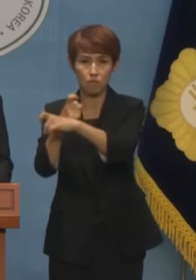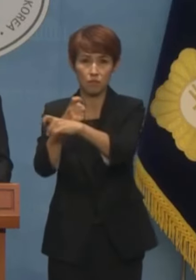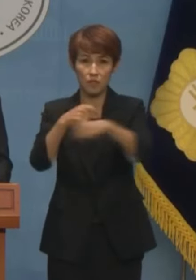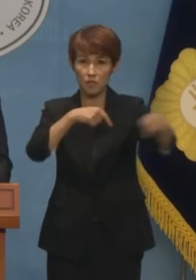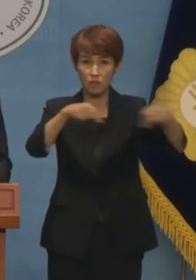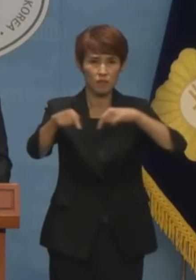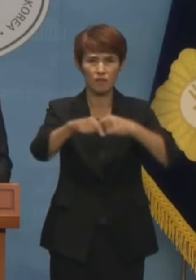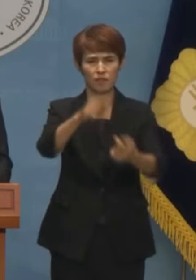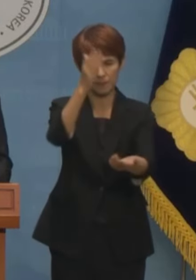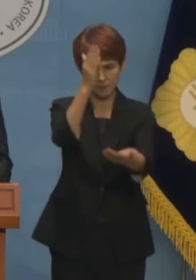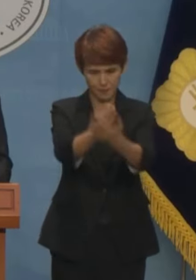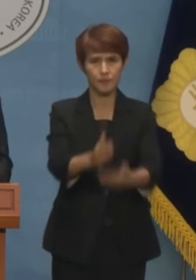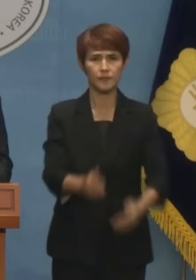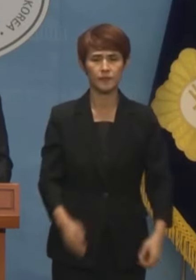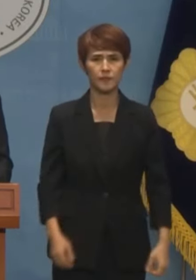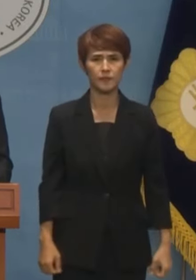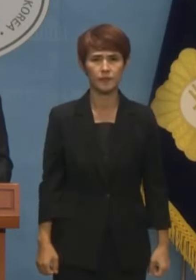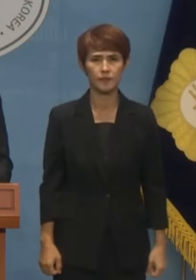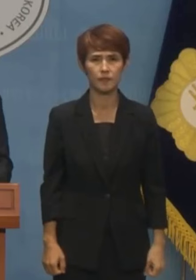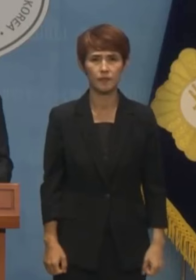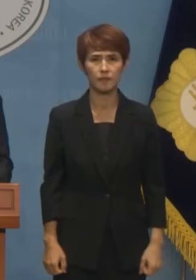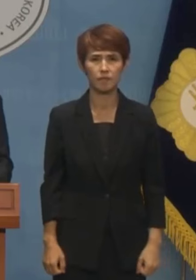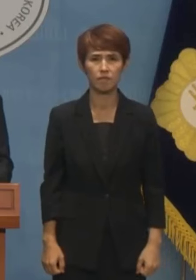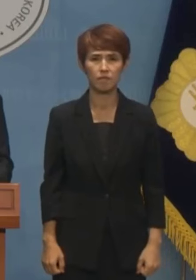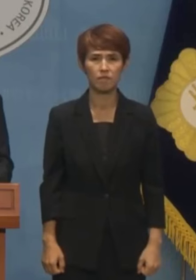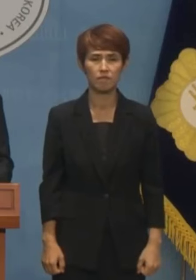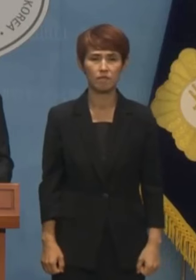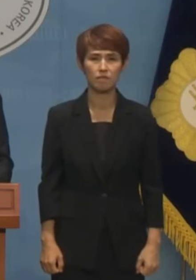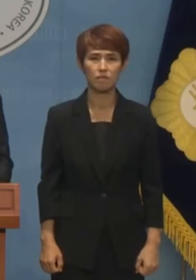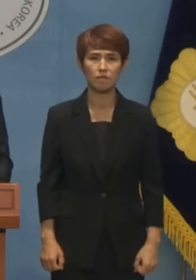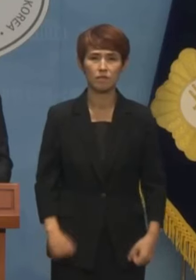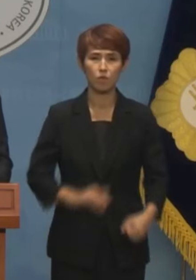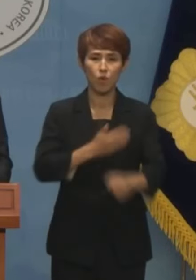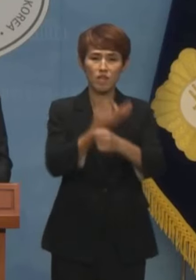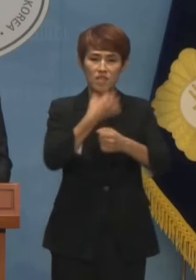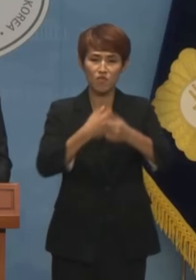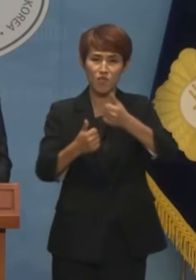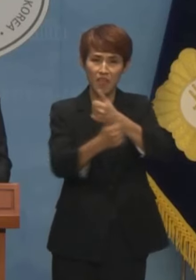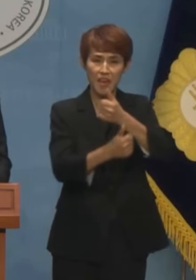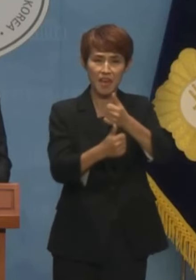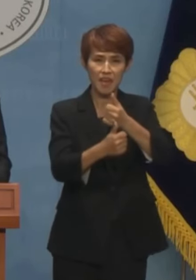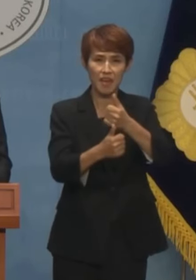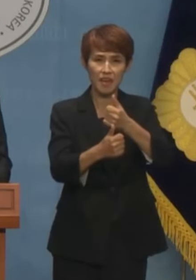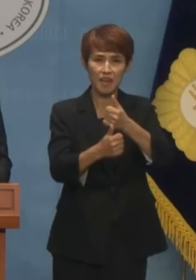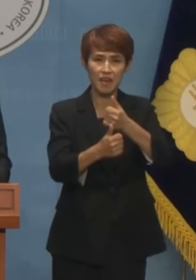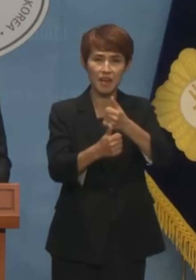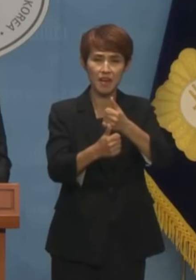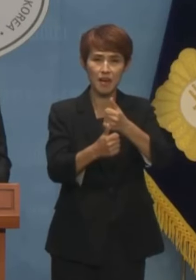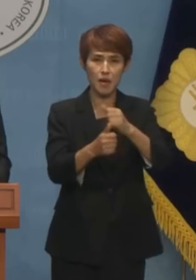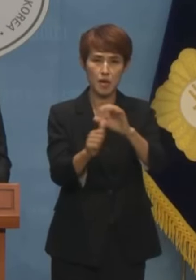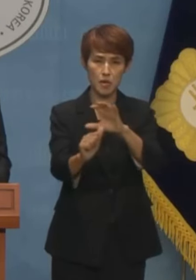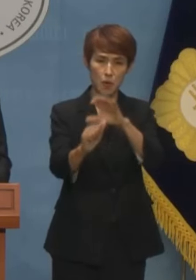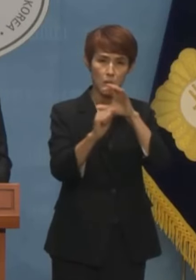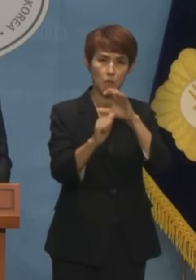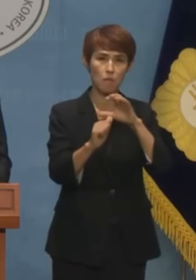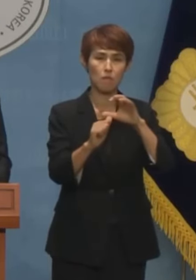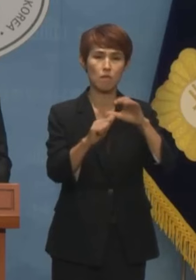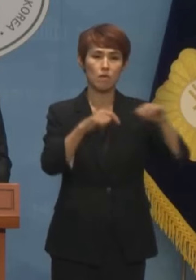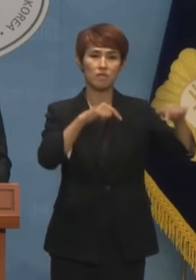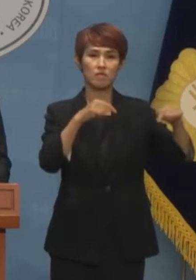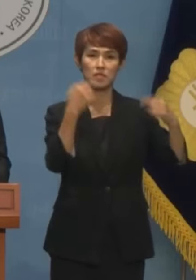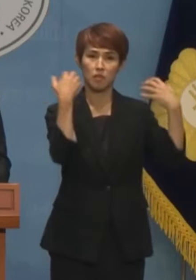중단하십시오. 권력기관을 동원해 정권에는 면제부를 주고 야당은 탄압하는